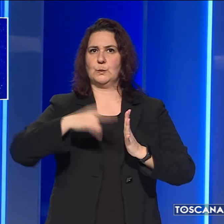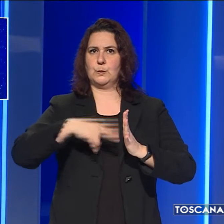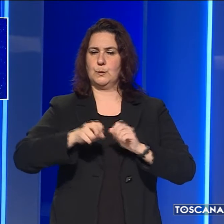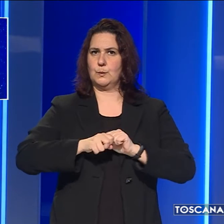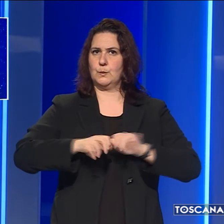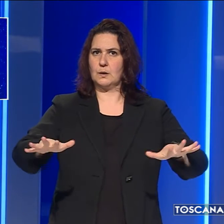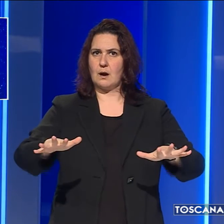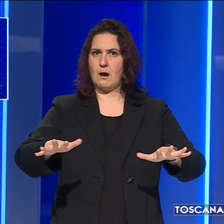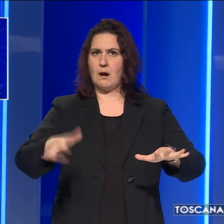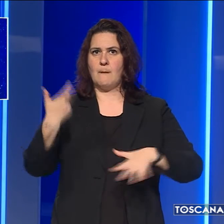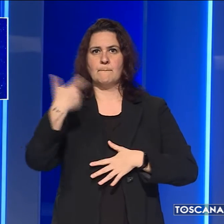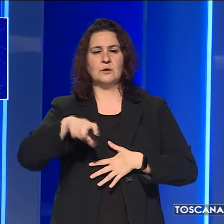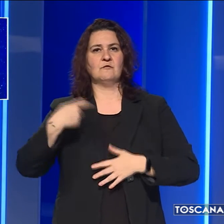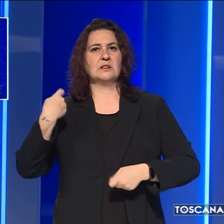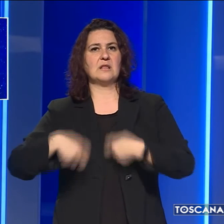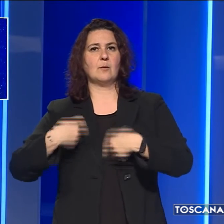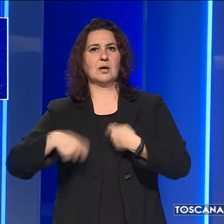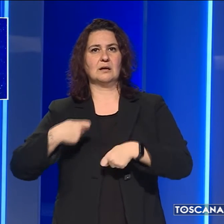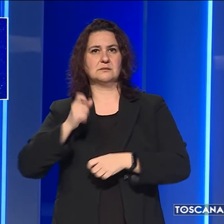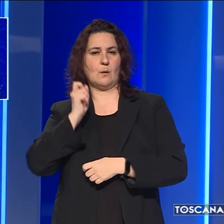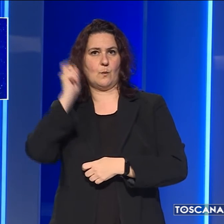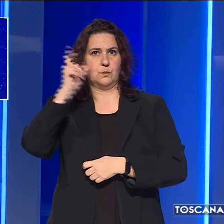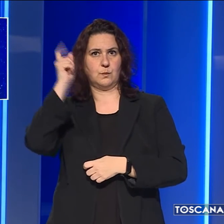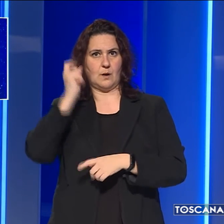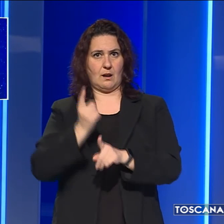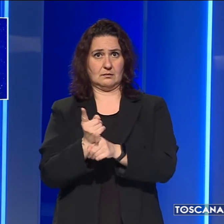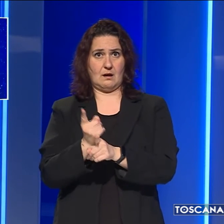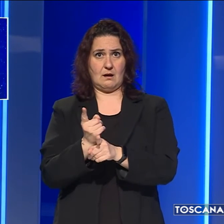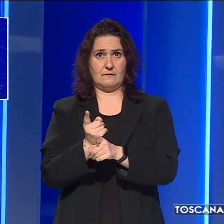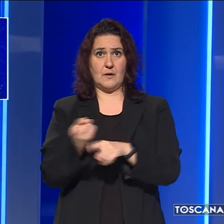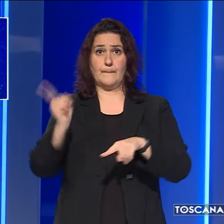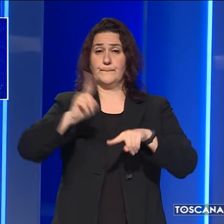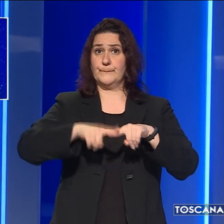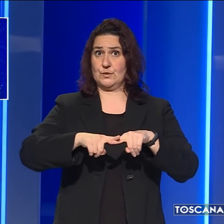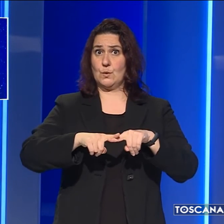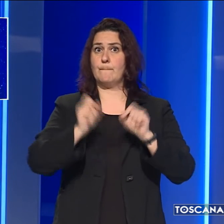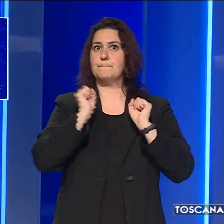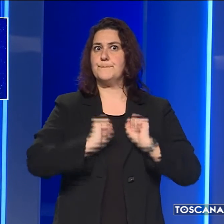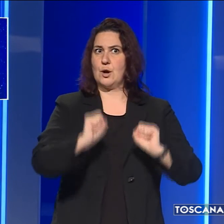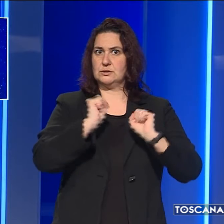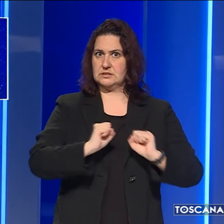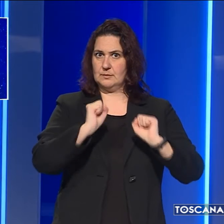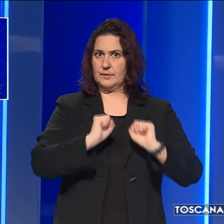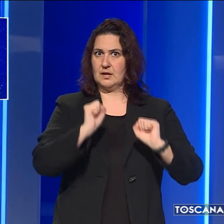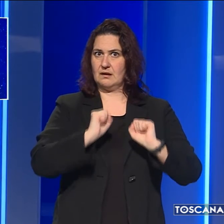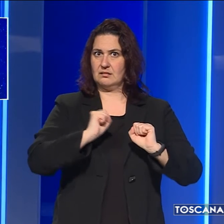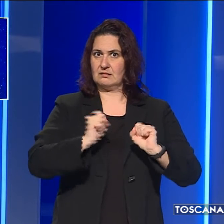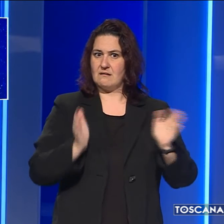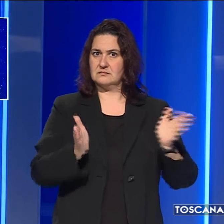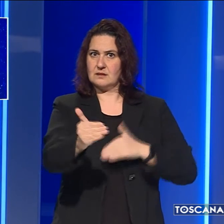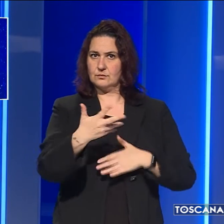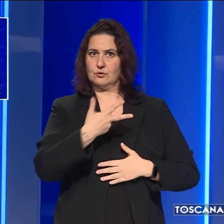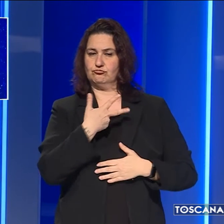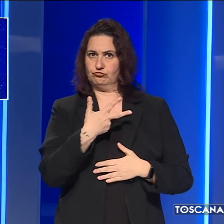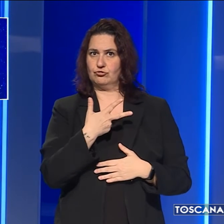di una democrazia culturale e che tenga conto delle grandi potenzialità di questo settore.